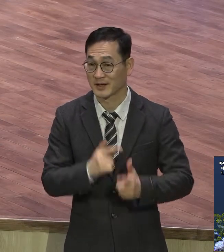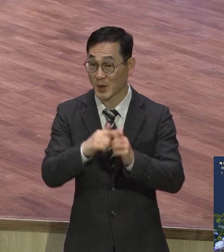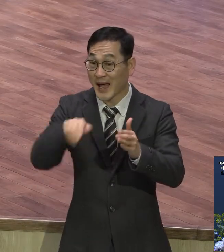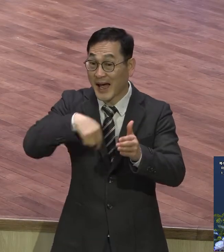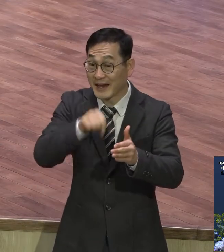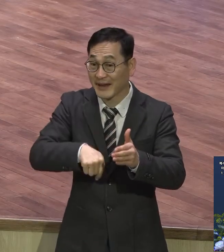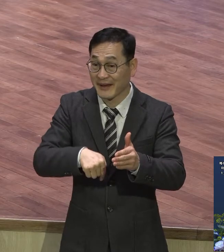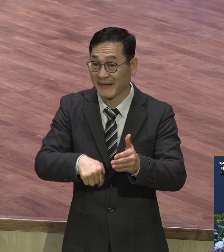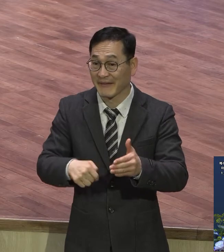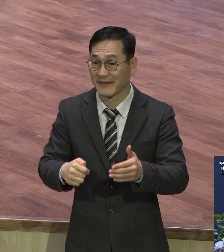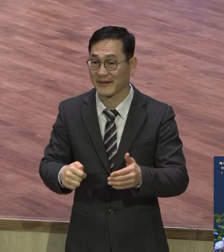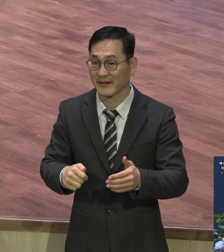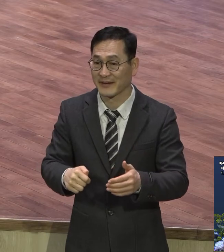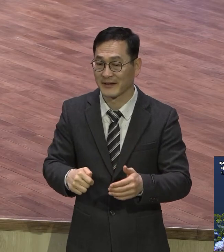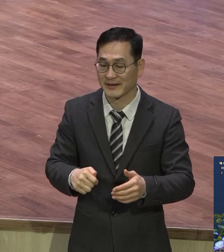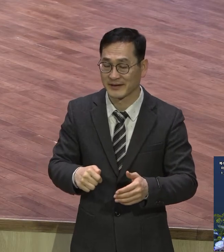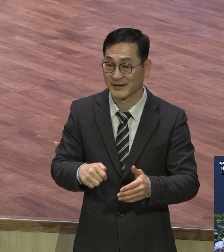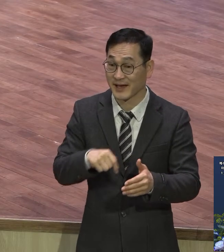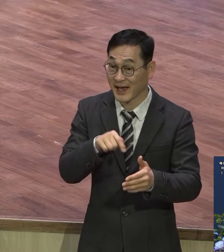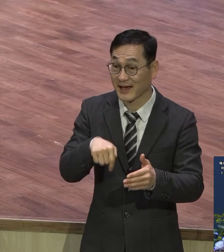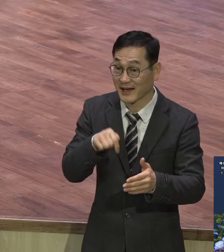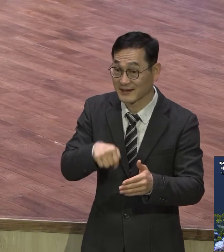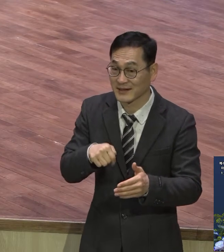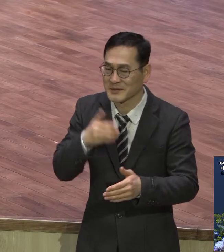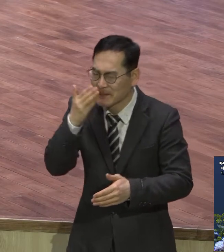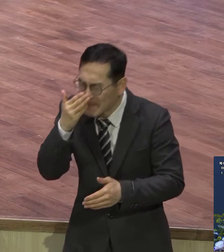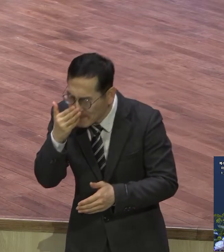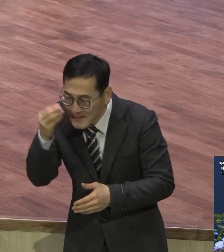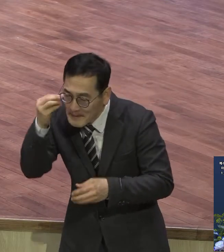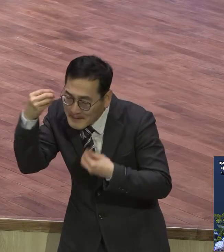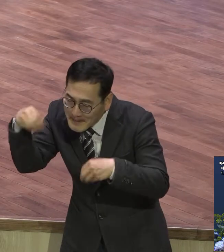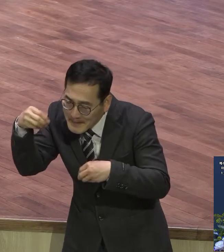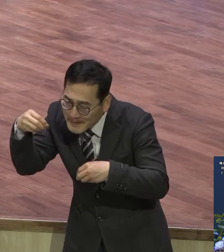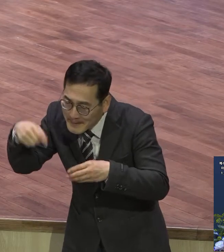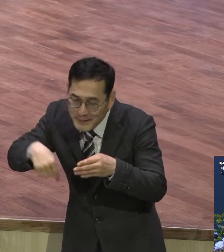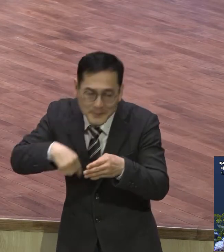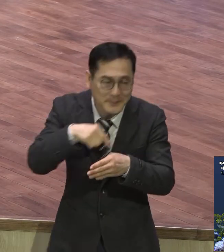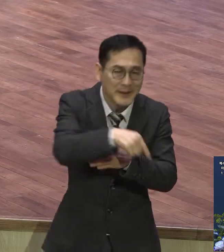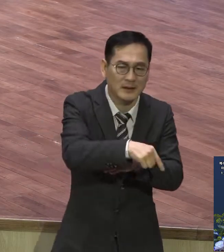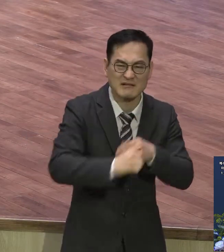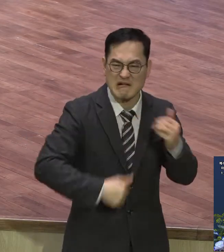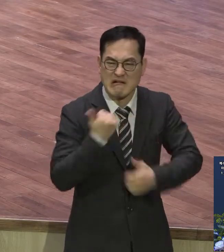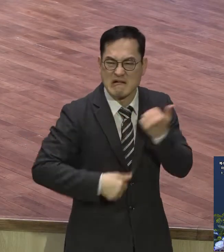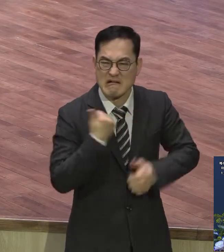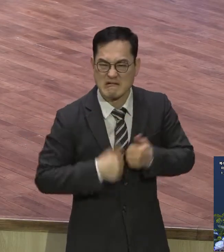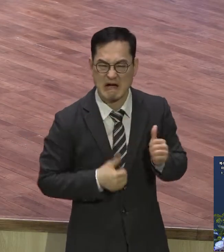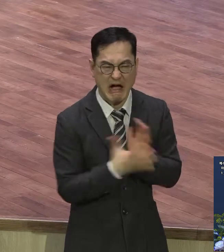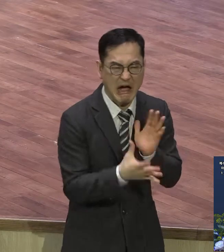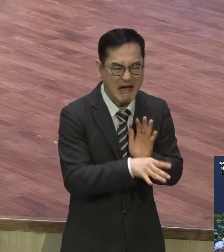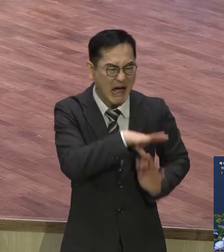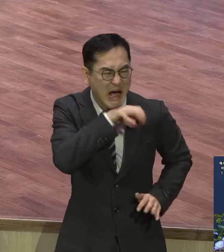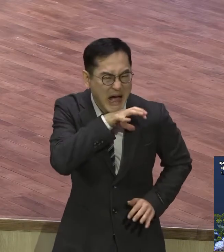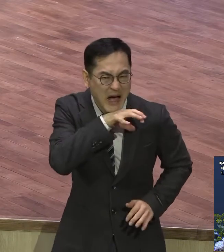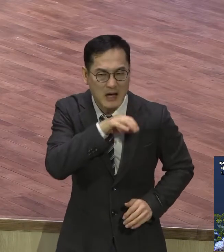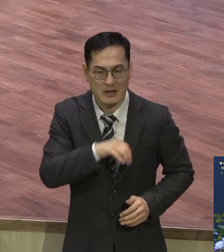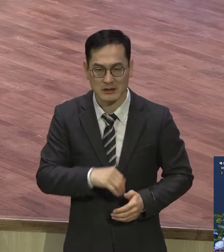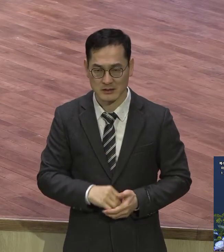심지어 교육자 중에도 화내고 불평하고 어디서 화를 냅니까